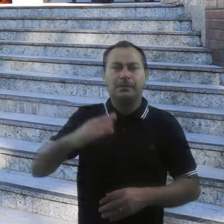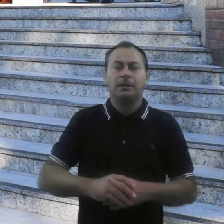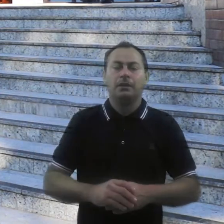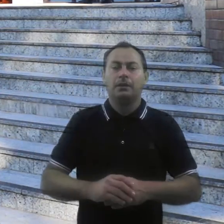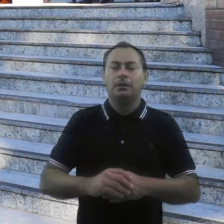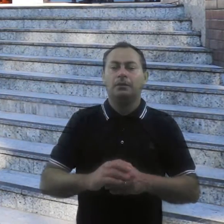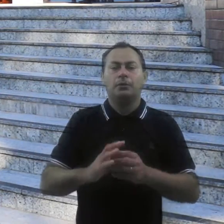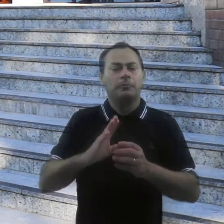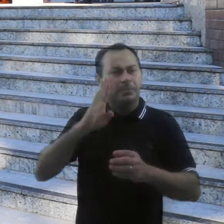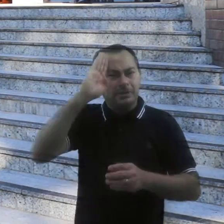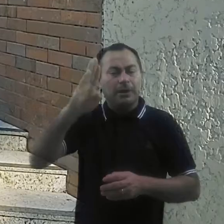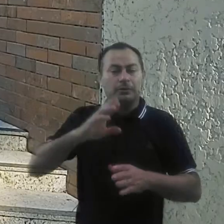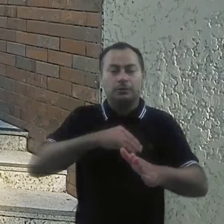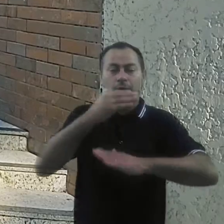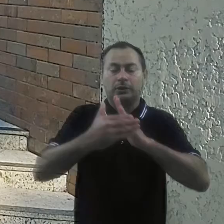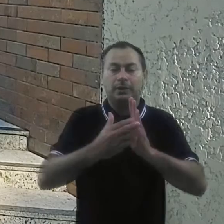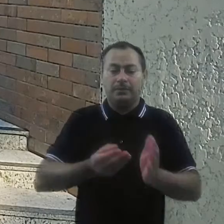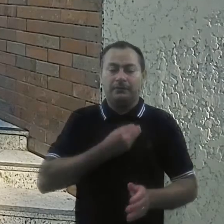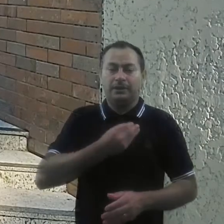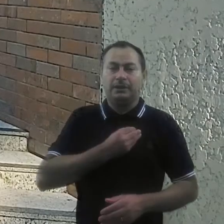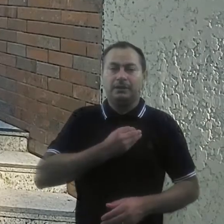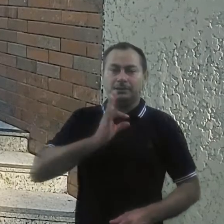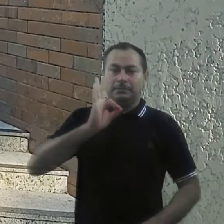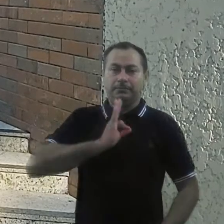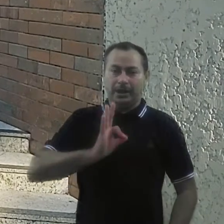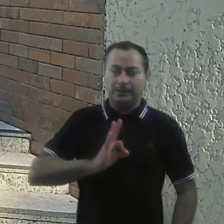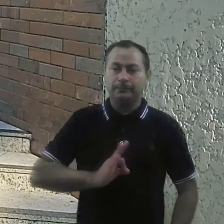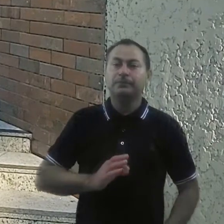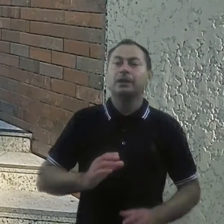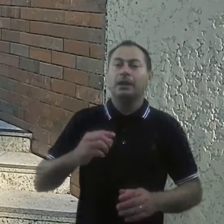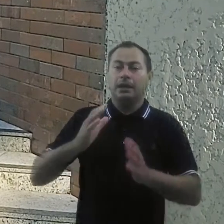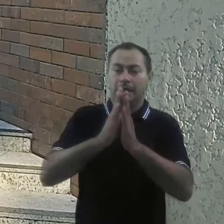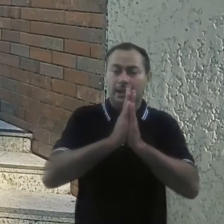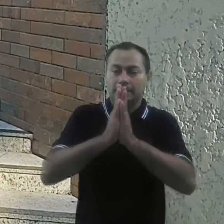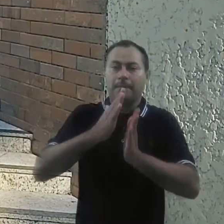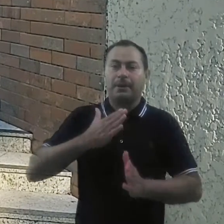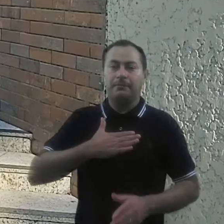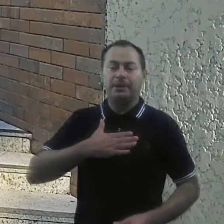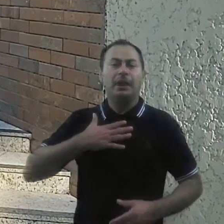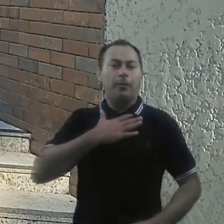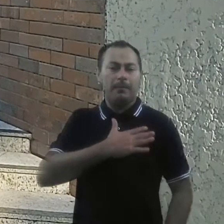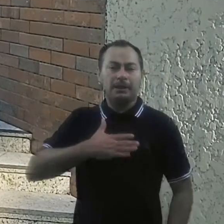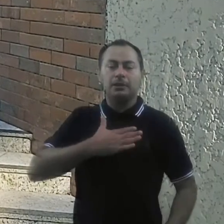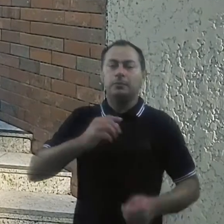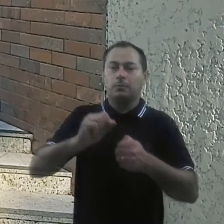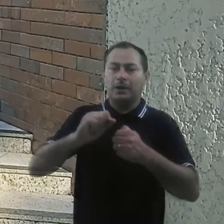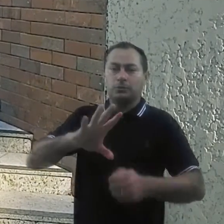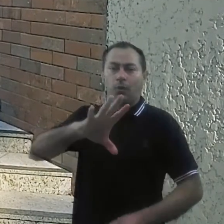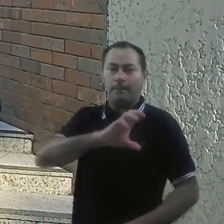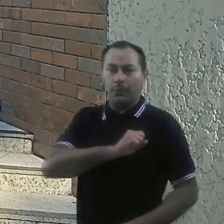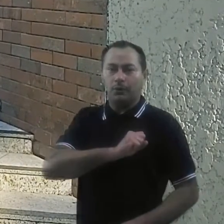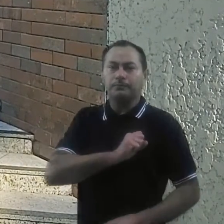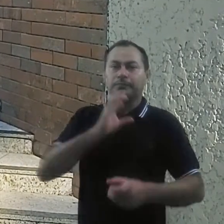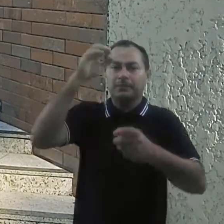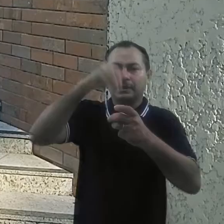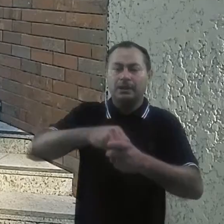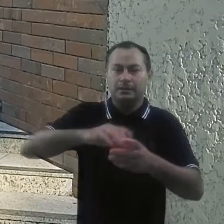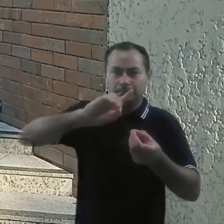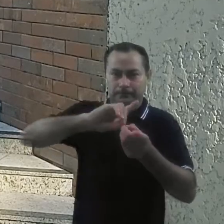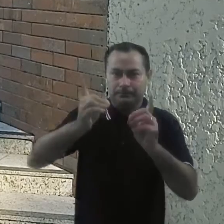minha vida sacerdotal. Rezar, para mim, é um prazer, eu faço com amor. E dentro dessa dinâmica de orações, de missas,